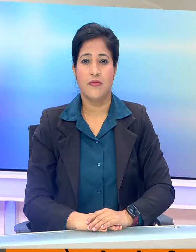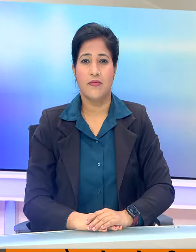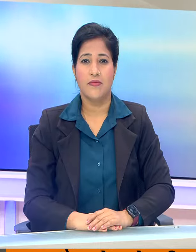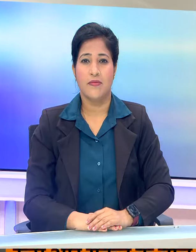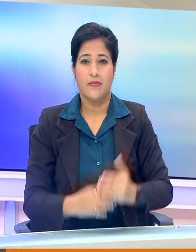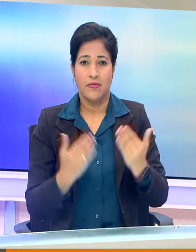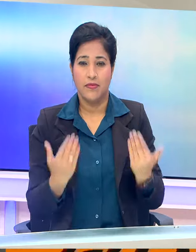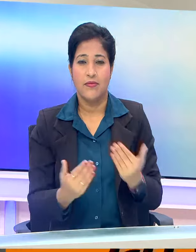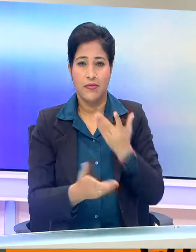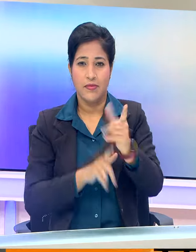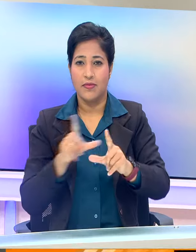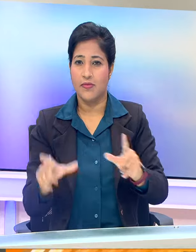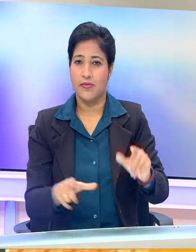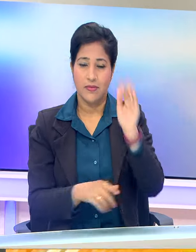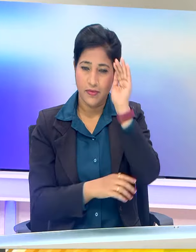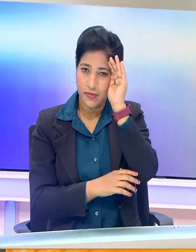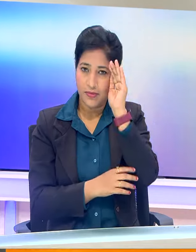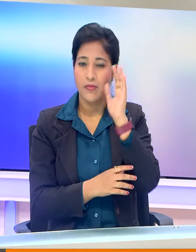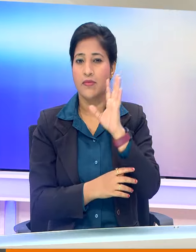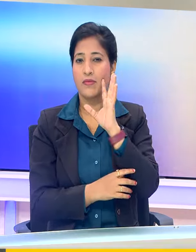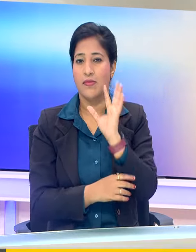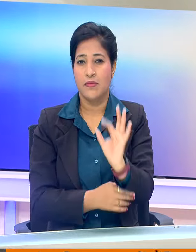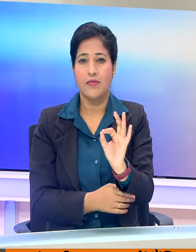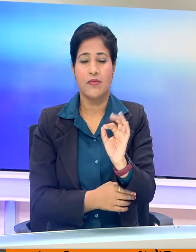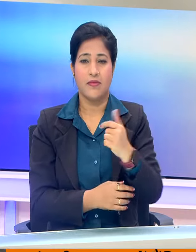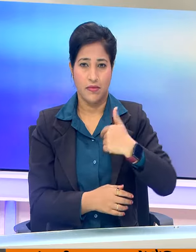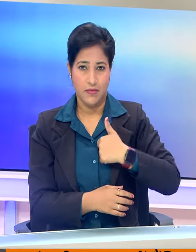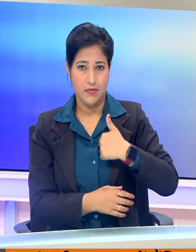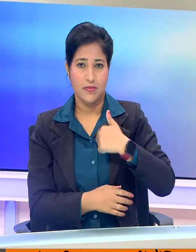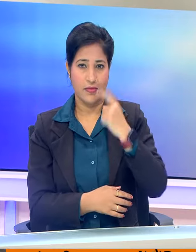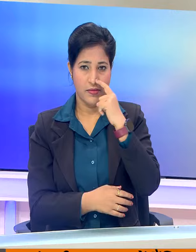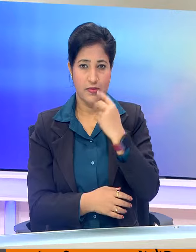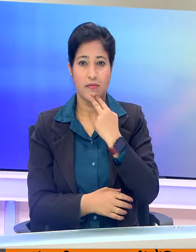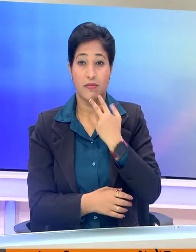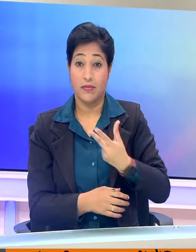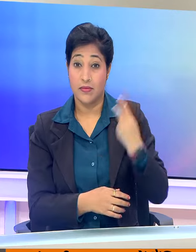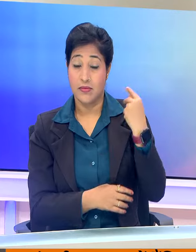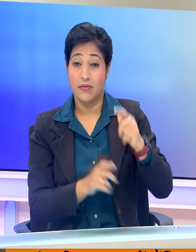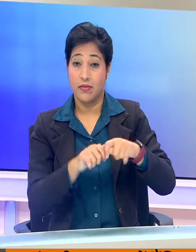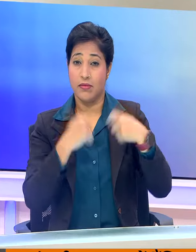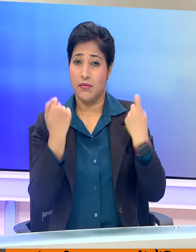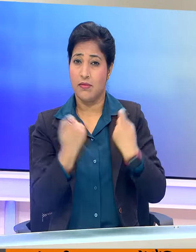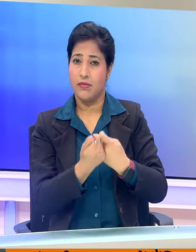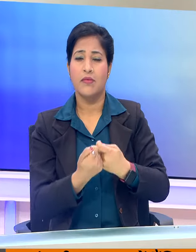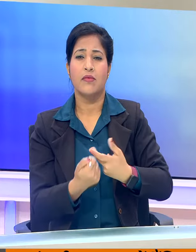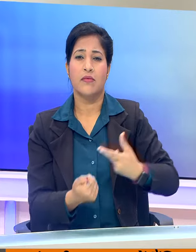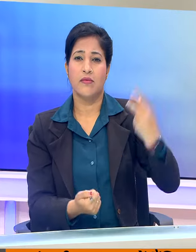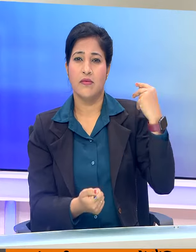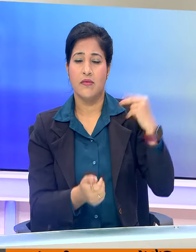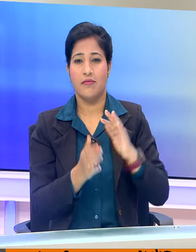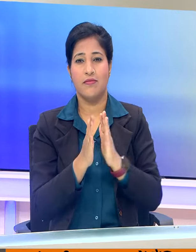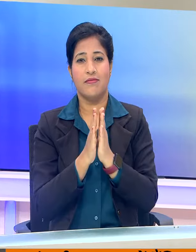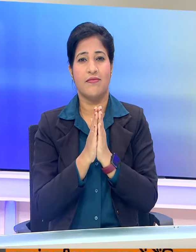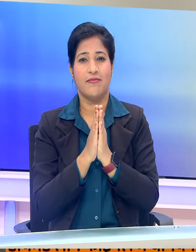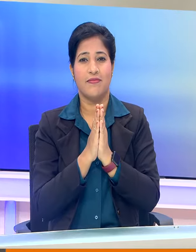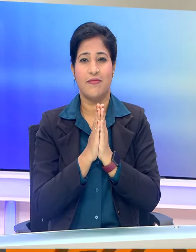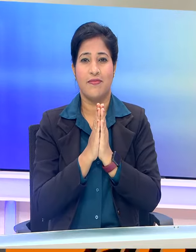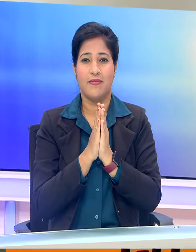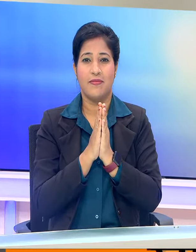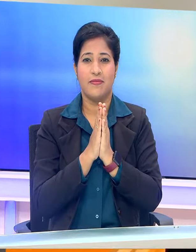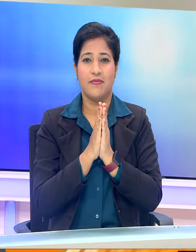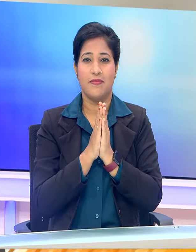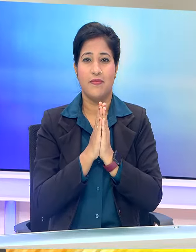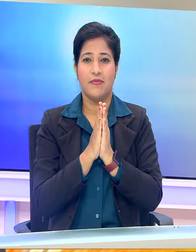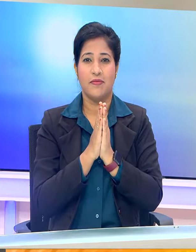और जी के साथ फिलाल सांकितिक भाशक के इस खास बुलेटर में मुझे मेरी सर्योगी बीना सिंग और हमारी पूरी टीम को दीजिया नुमती, नमस्कार